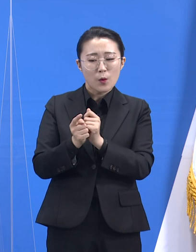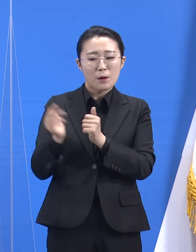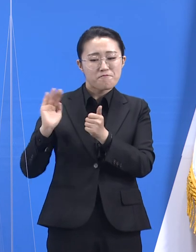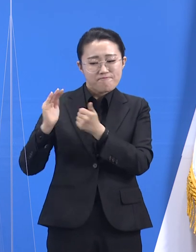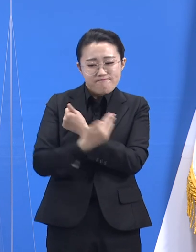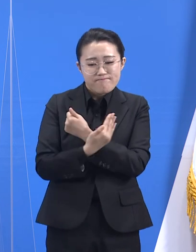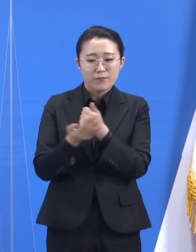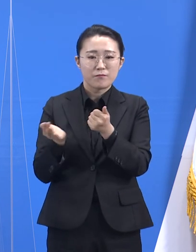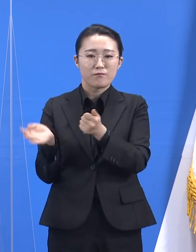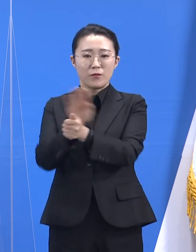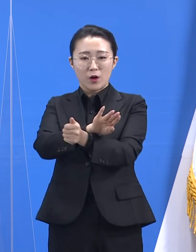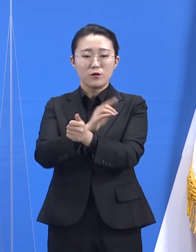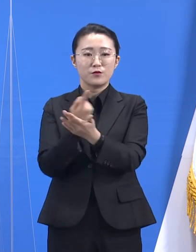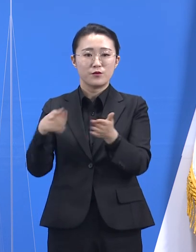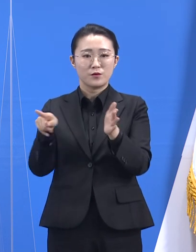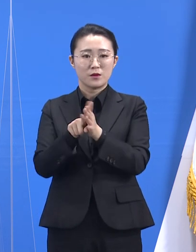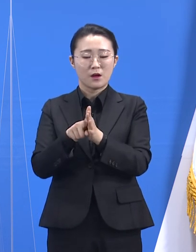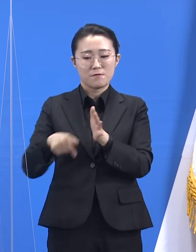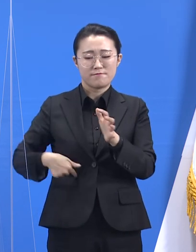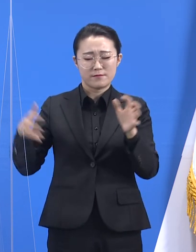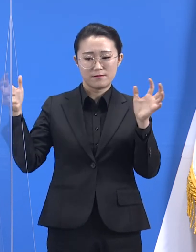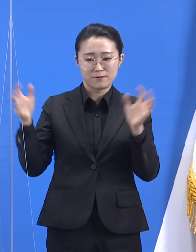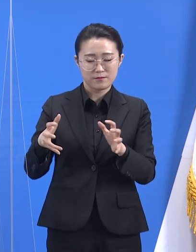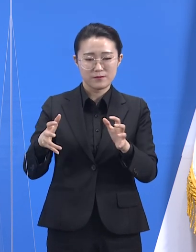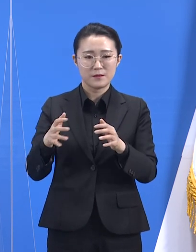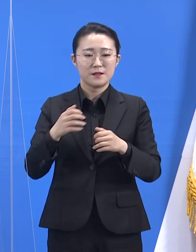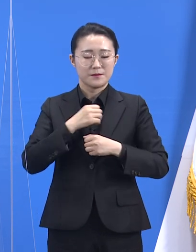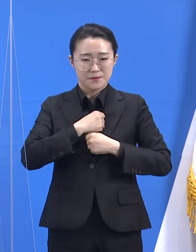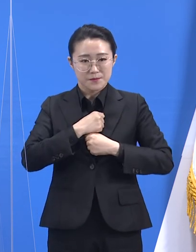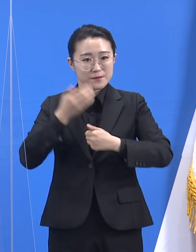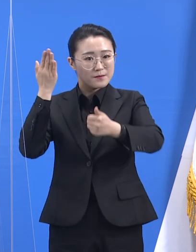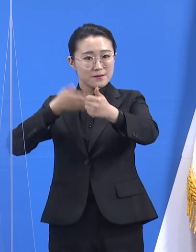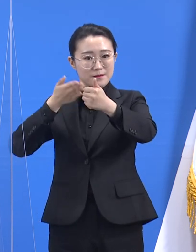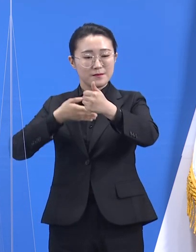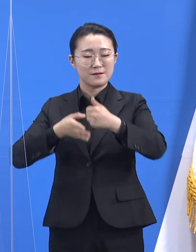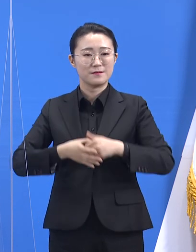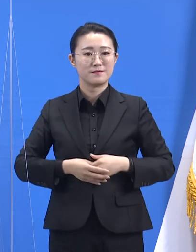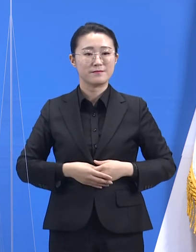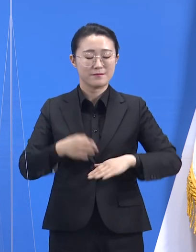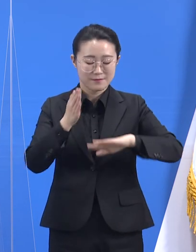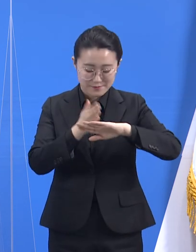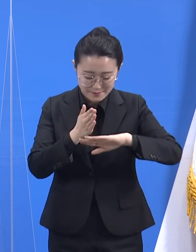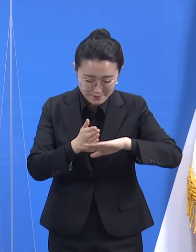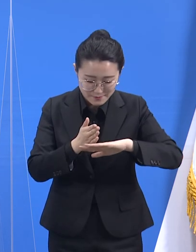믿음 속에서 뜻을 모아 함께해 주실 것을 당부드립니다. 감사합니다.